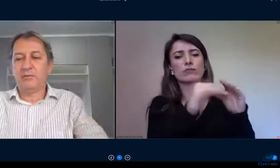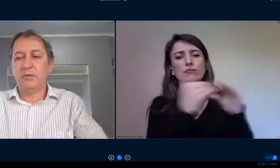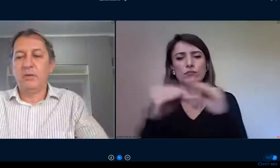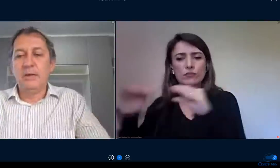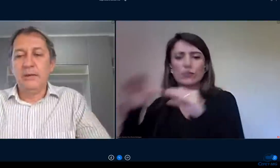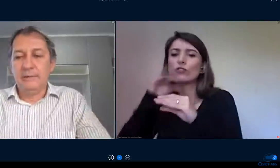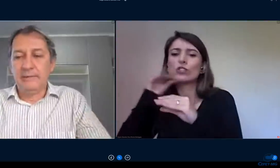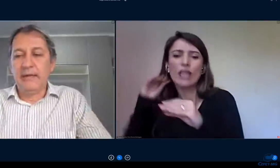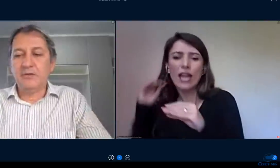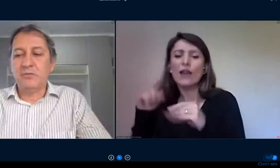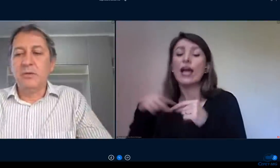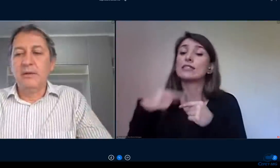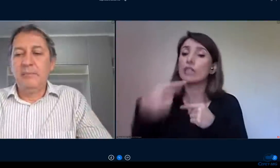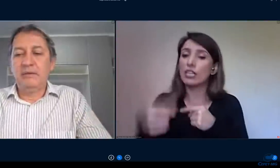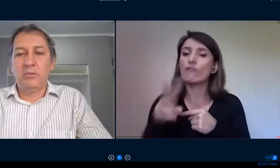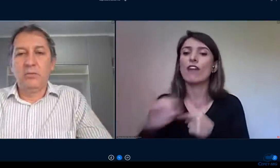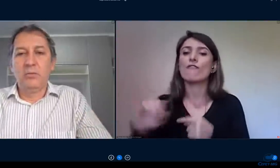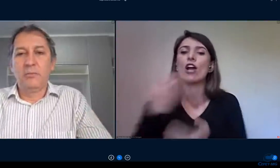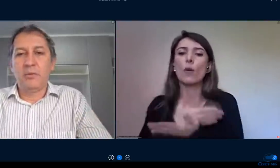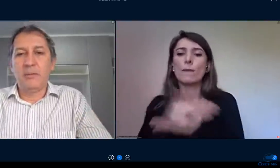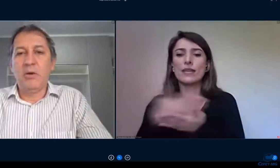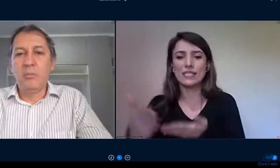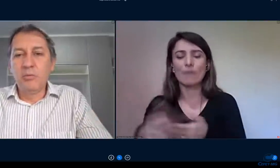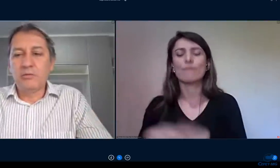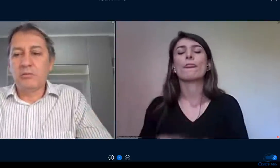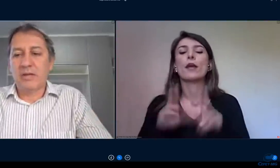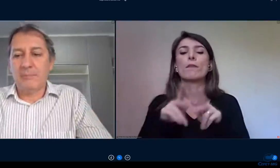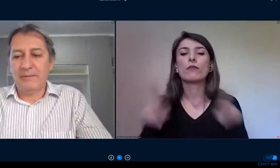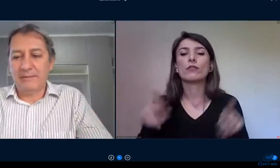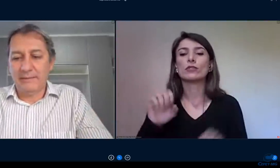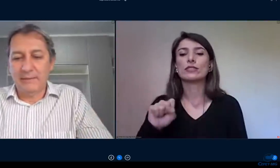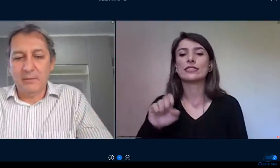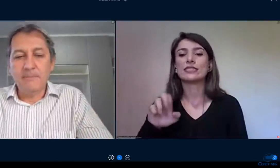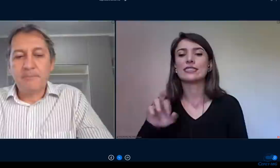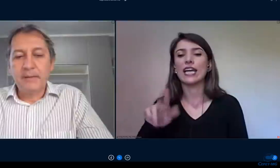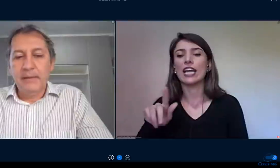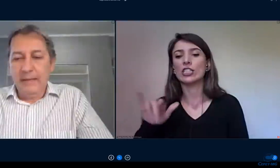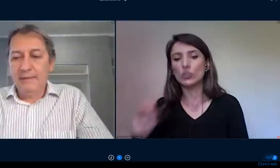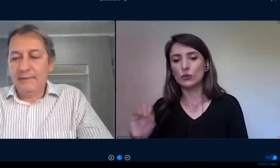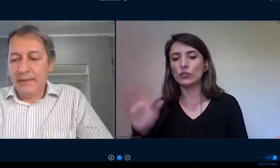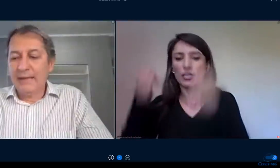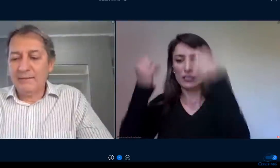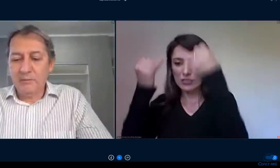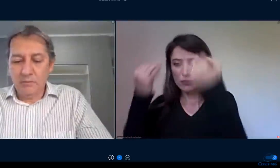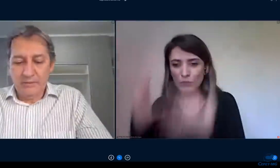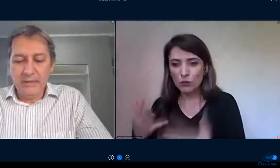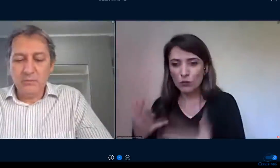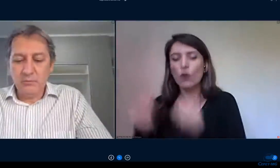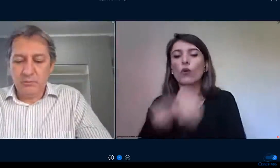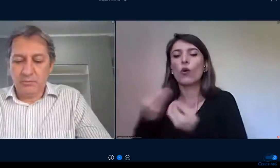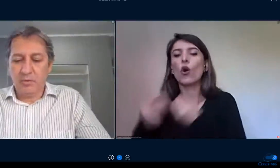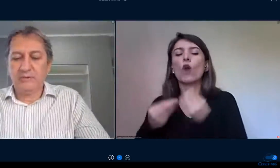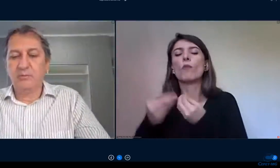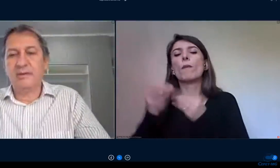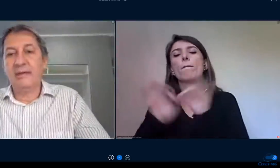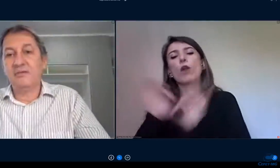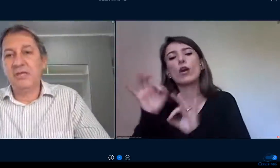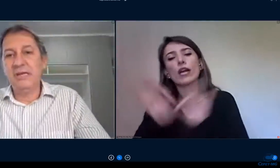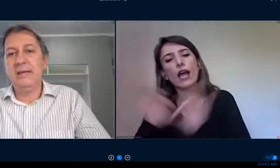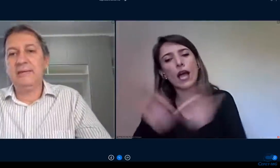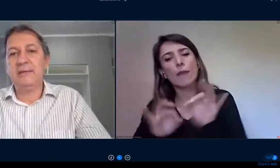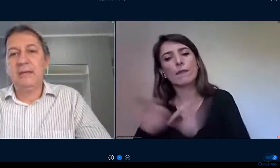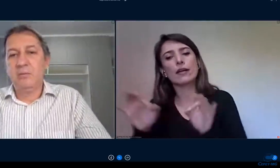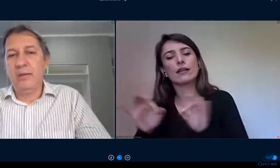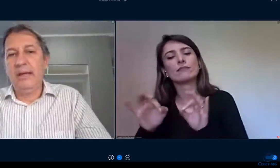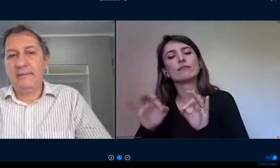o professor Sérgio mencionou um programa robusto de capacitação ele será desenvolvido nos próximos dez